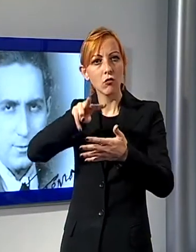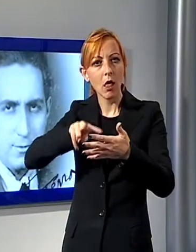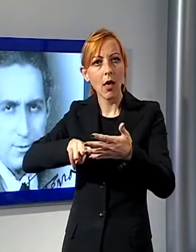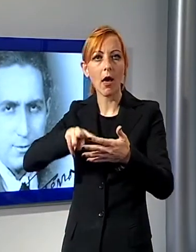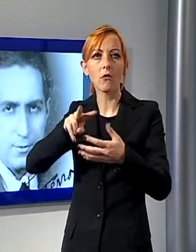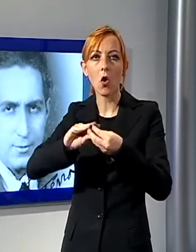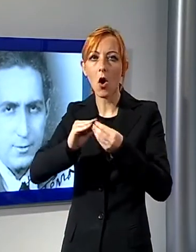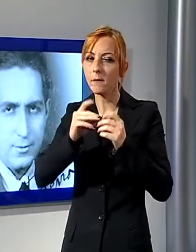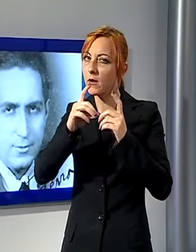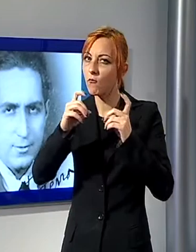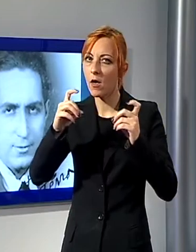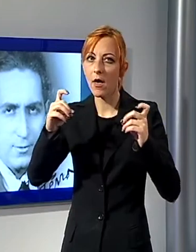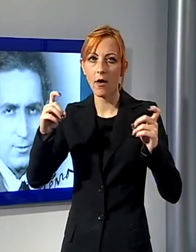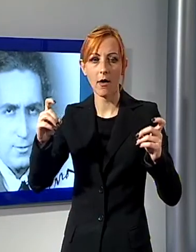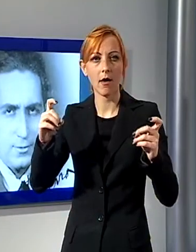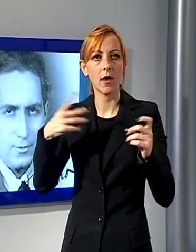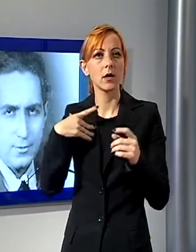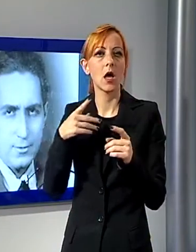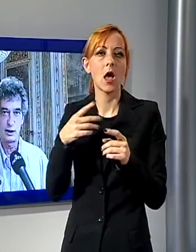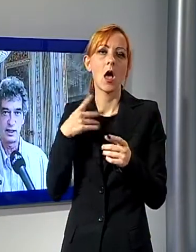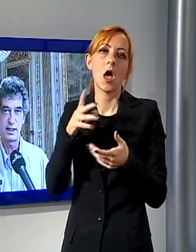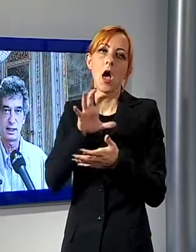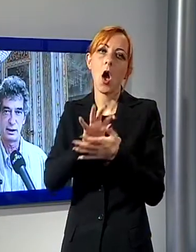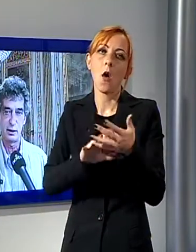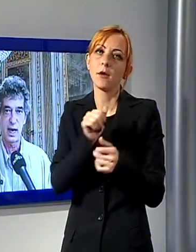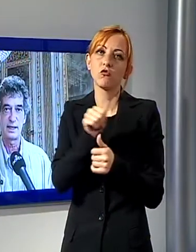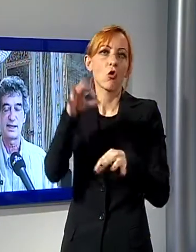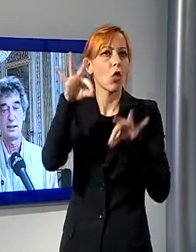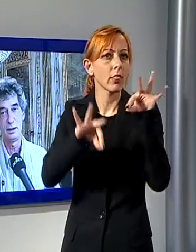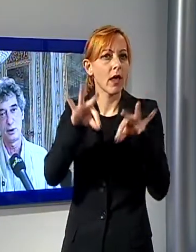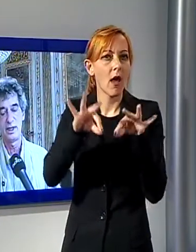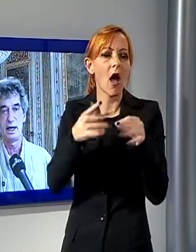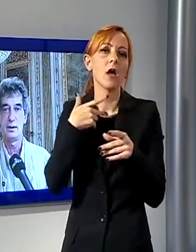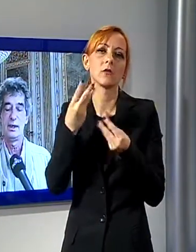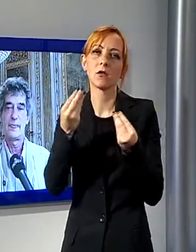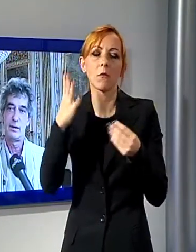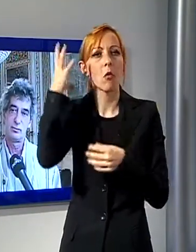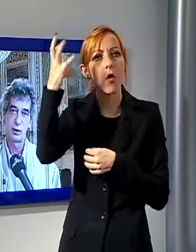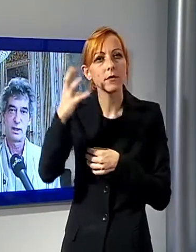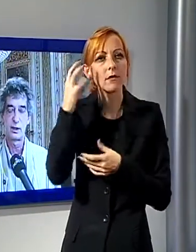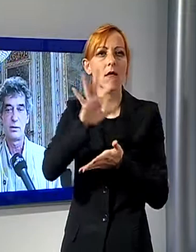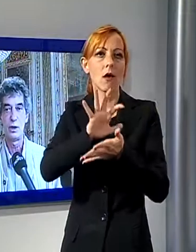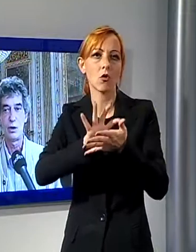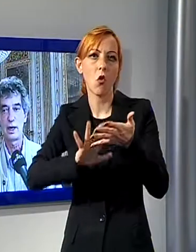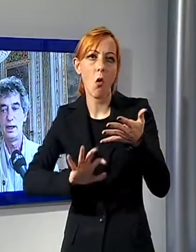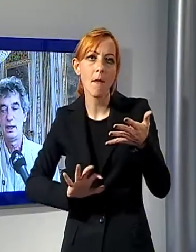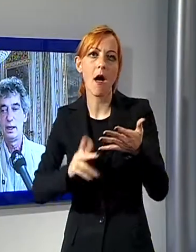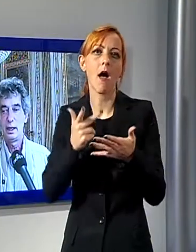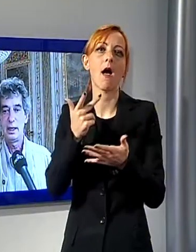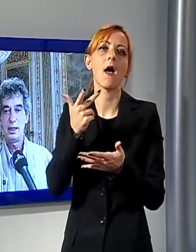come dicevo prima, non è soltanto teatrale, saggistica, di romanzi, di poesia in forma, diciamo, minore e